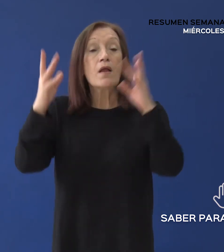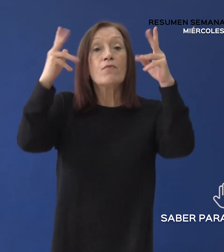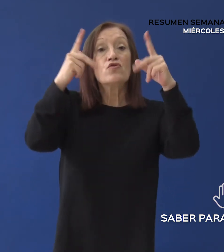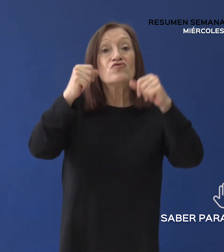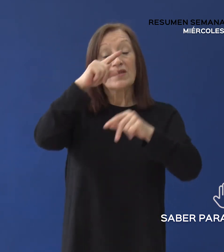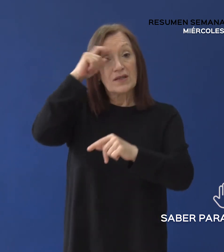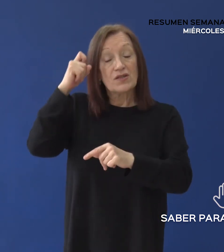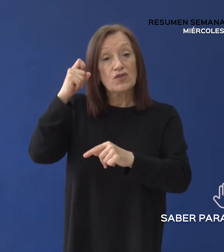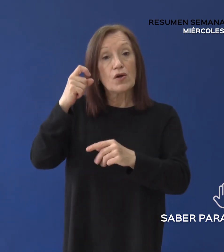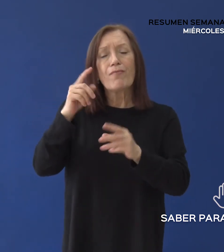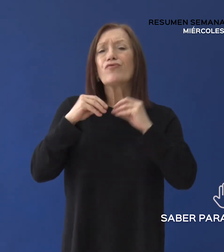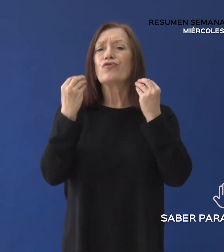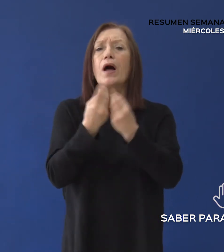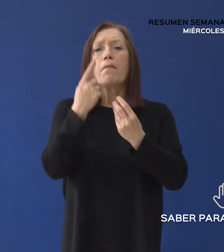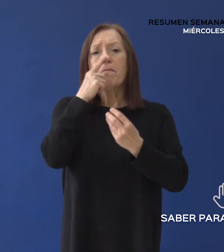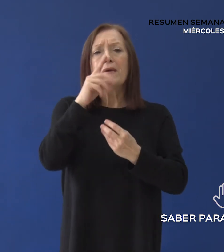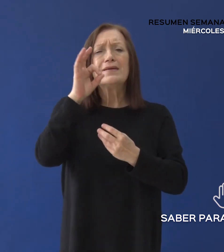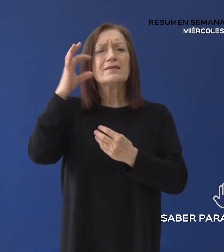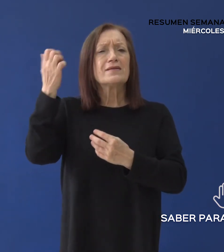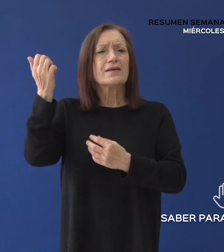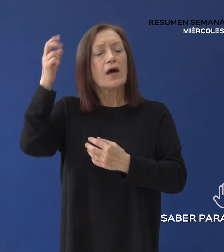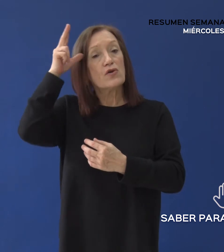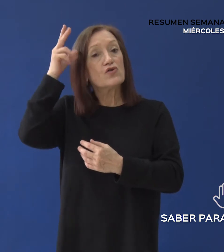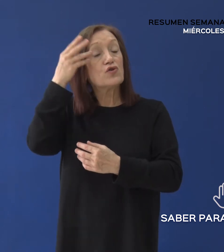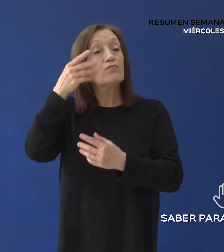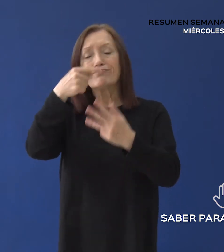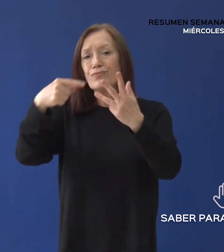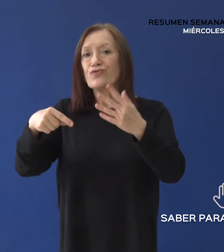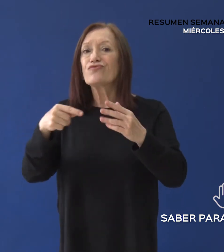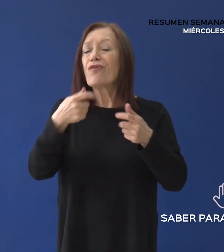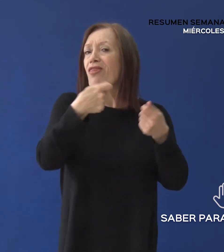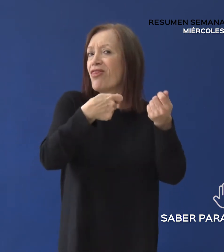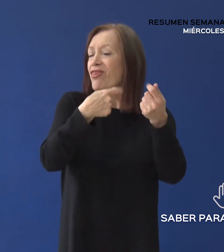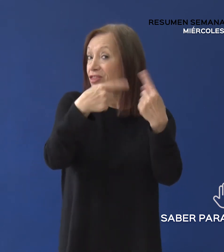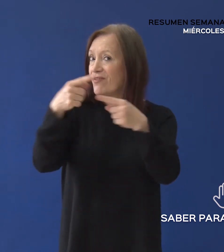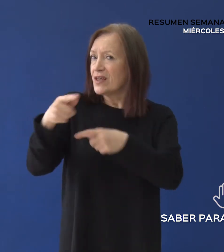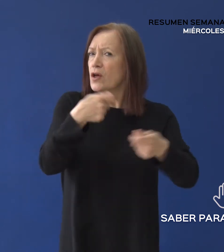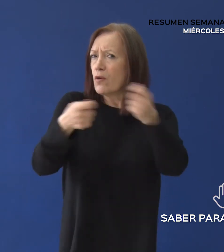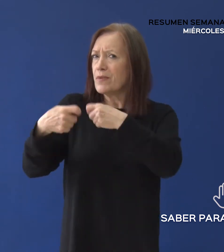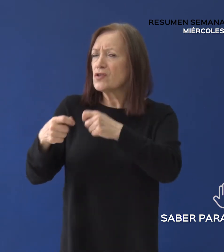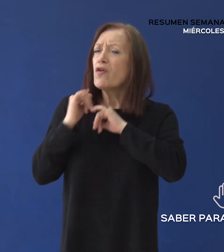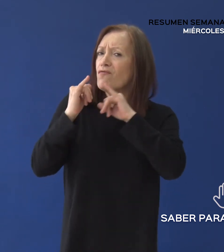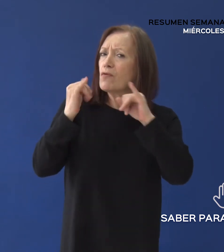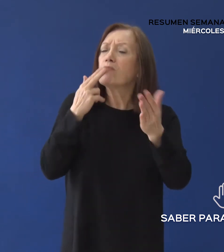llegará con 1.068 productos y los comercios deberán informar, en carácter de declaración jurada,